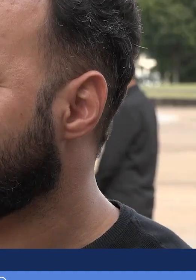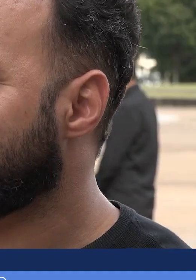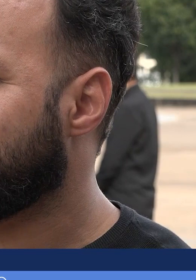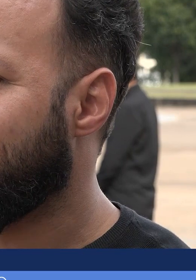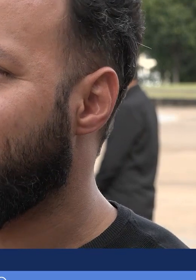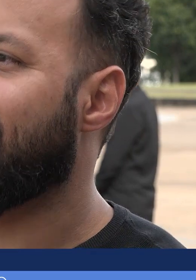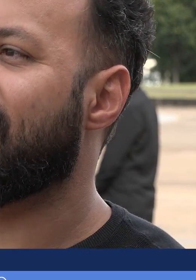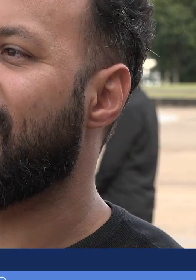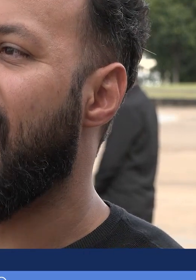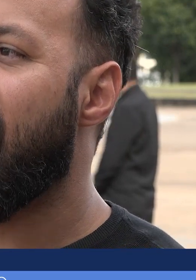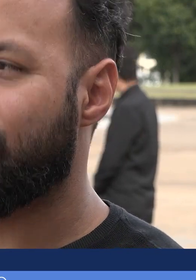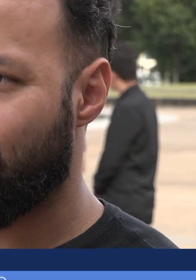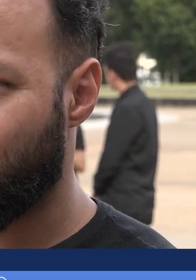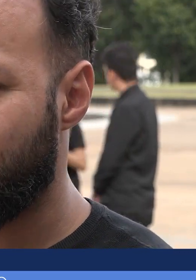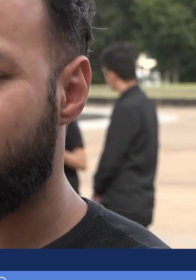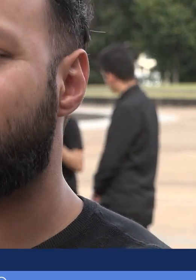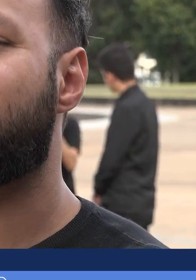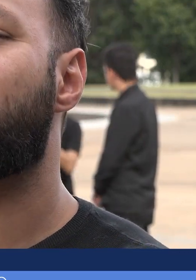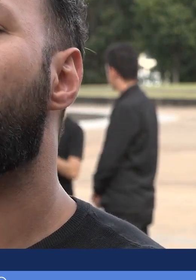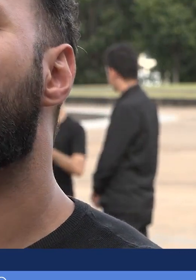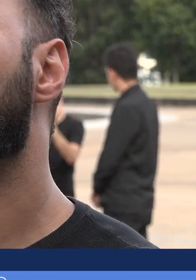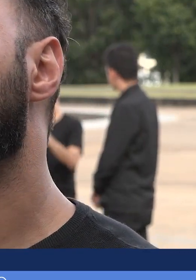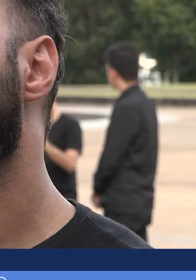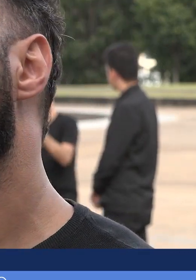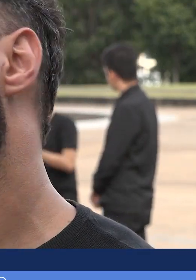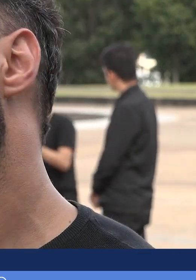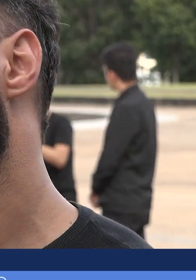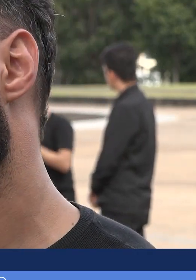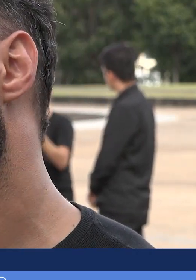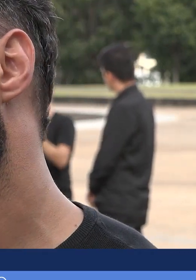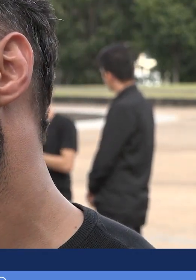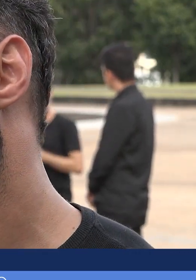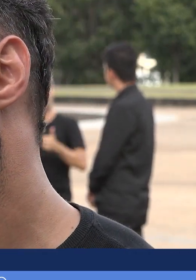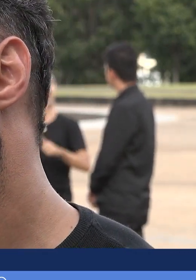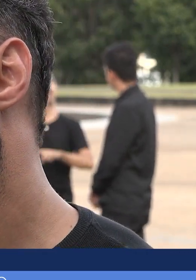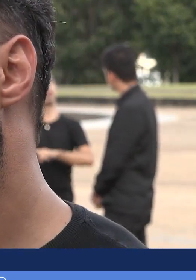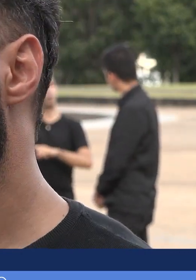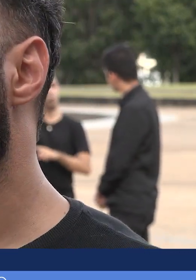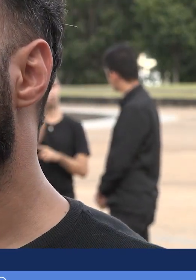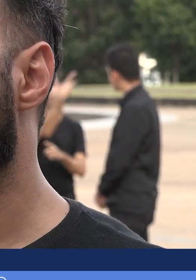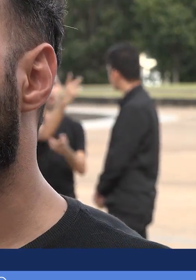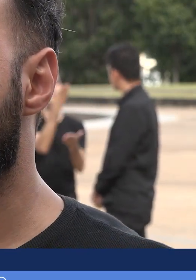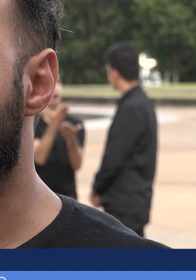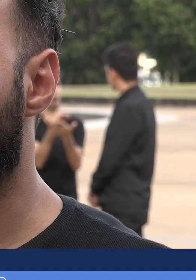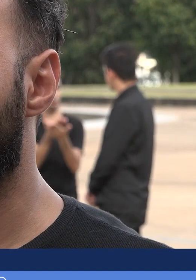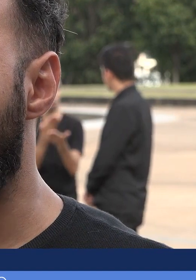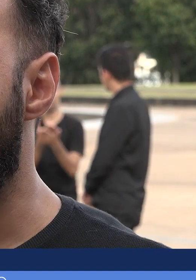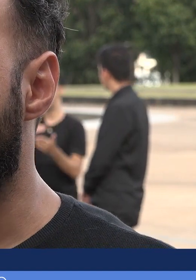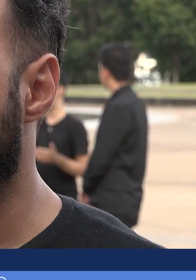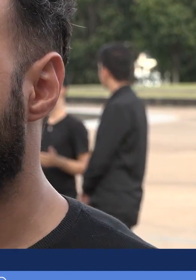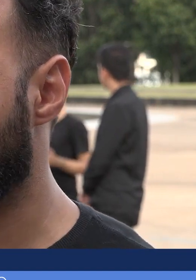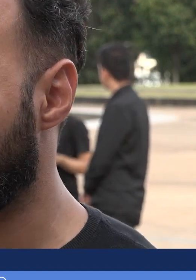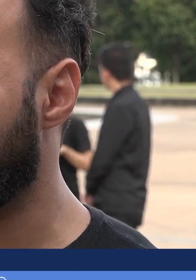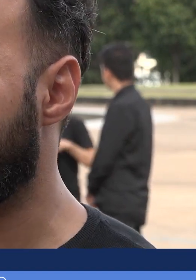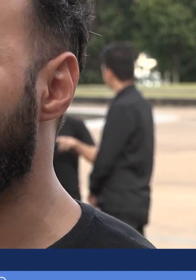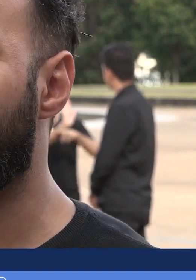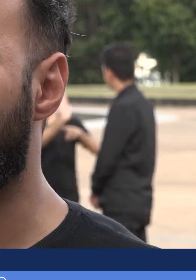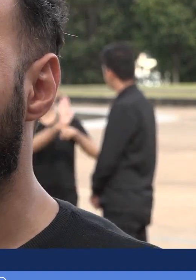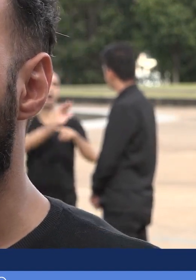a gente quer que a arte surda seja também consumida pelo público ouvinte. Porque muitas vezes a gente divulga e o público